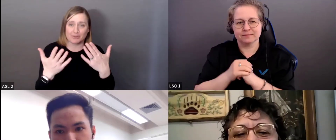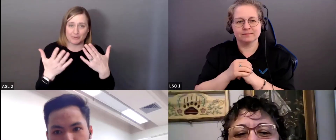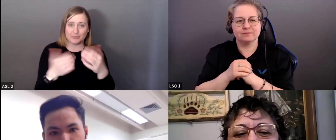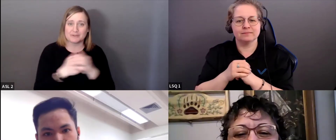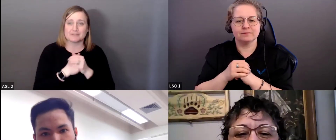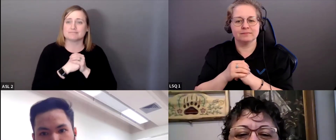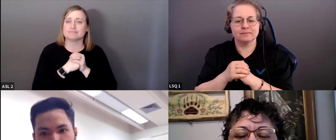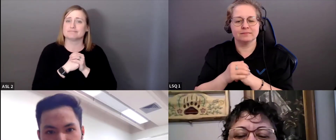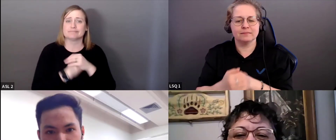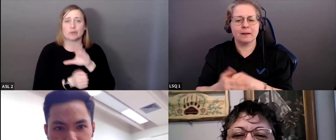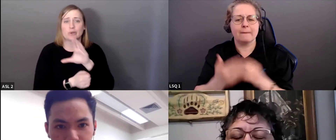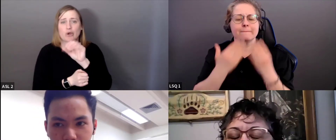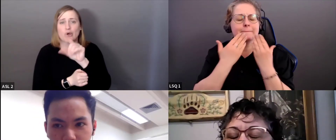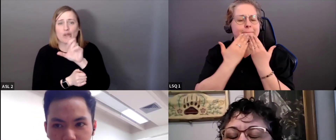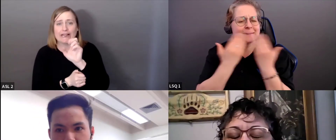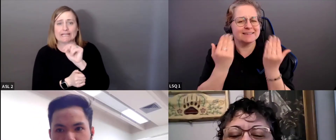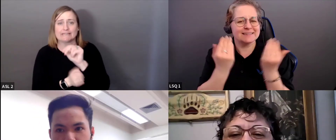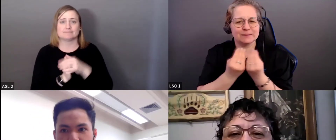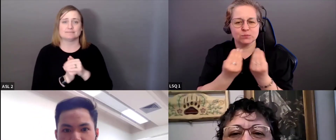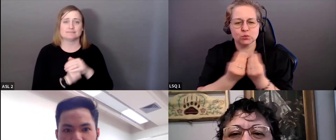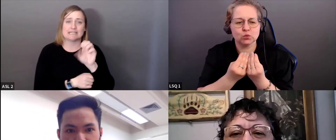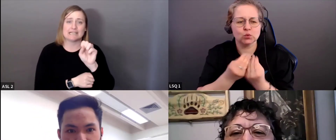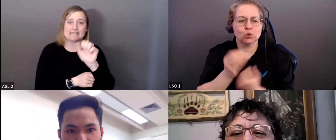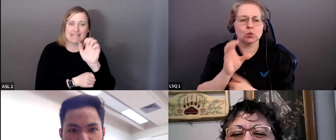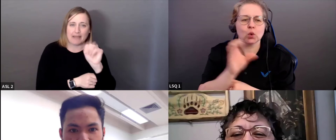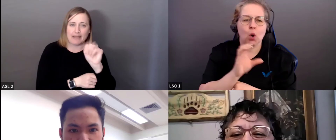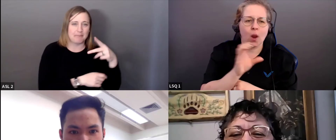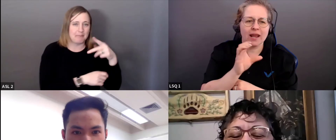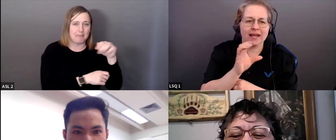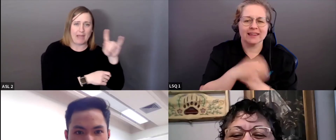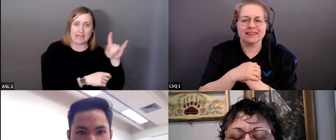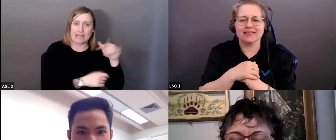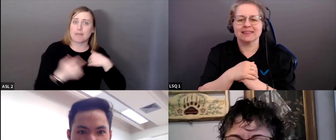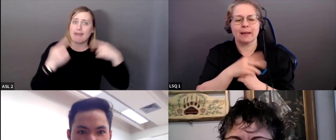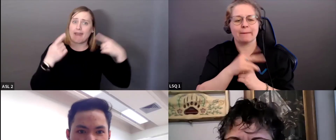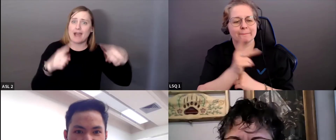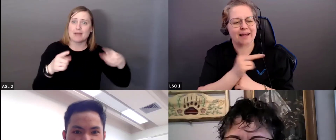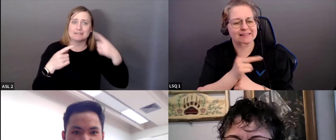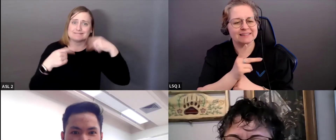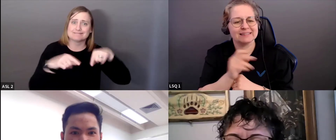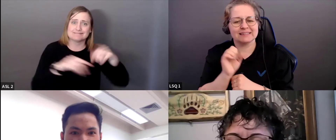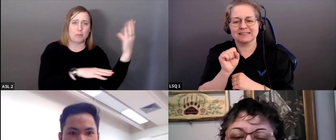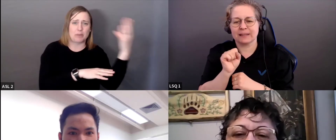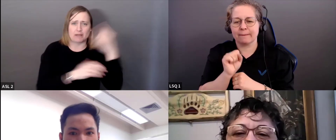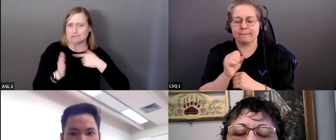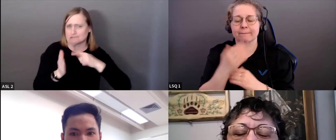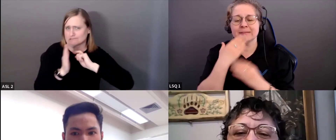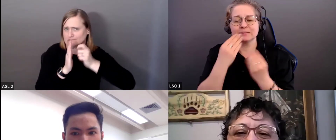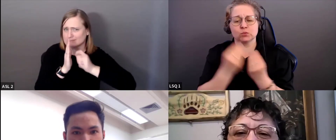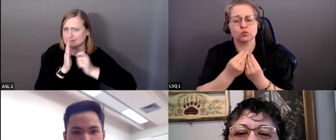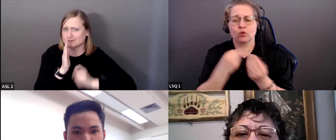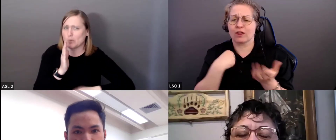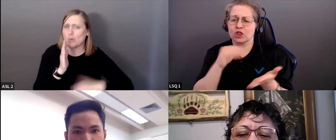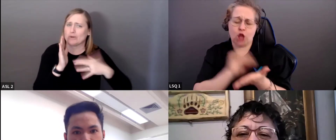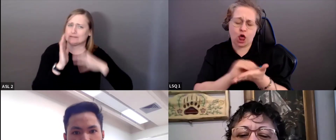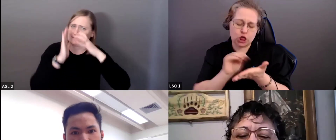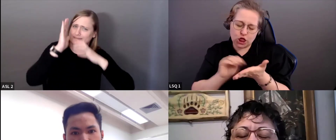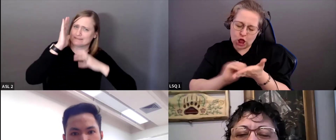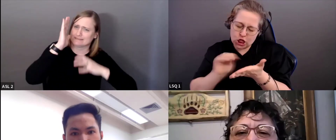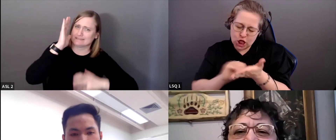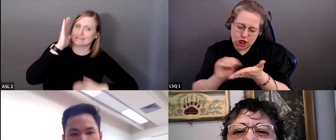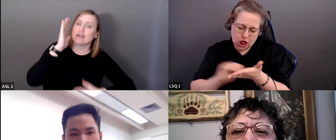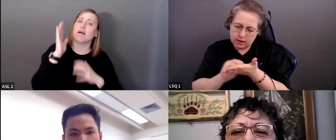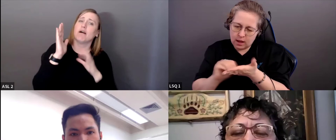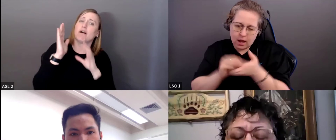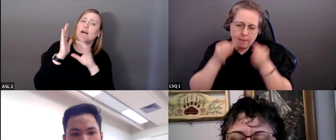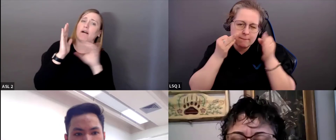Merci à tous, Colleen, Patty. J'ai pris une tonne de notes pendant